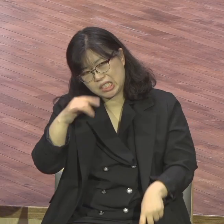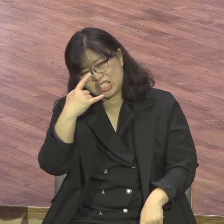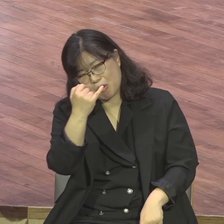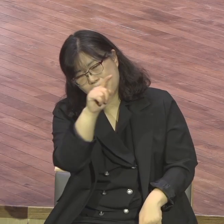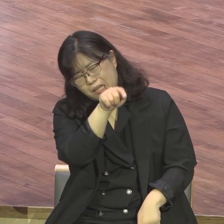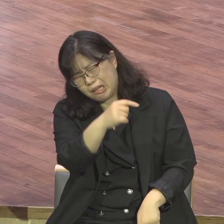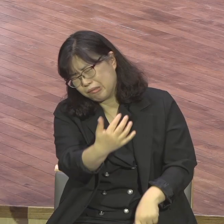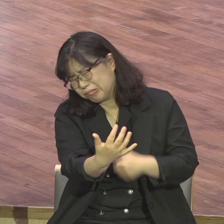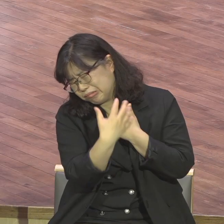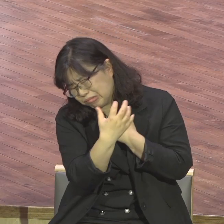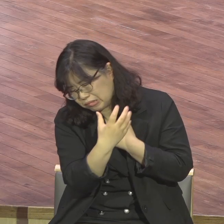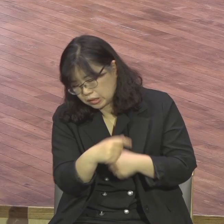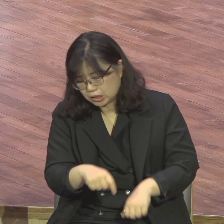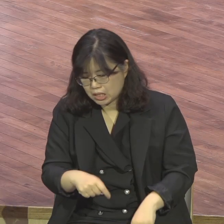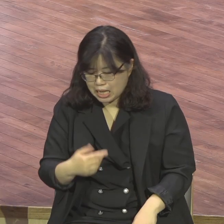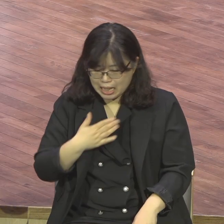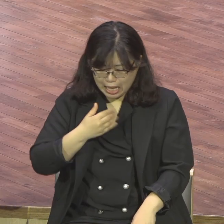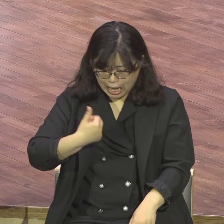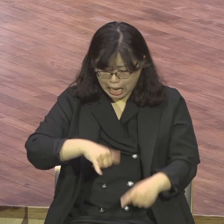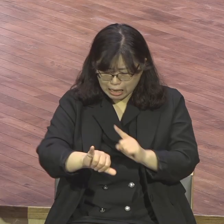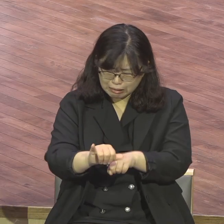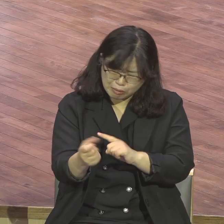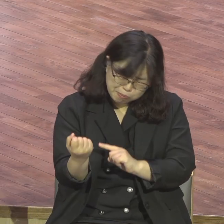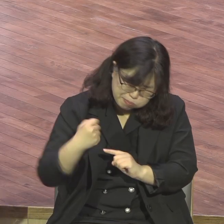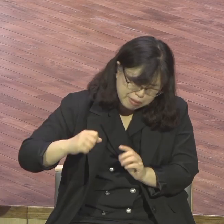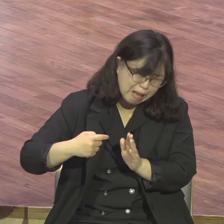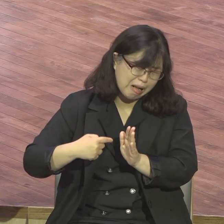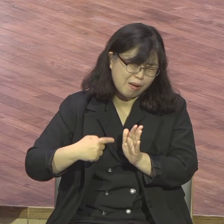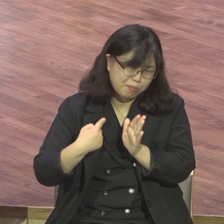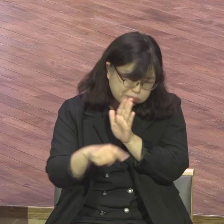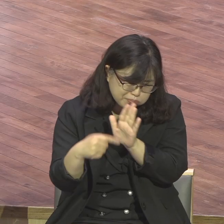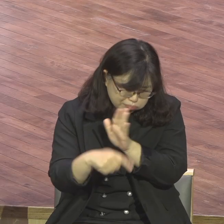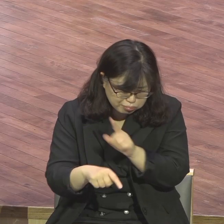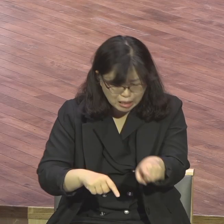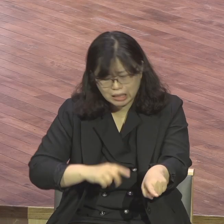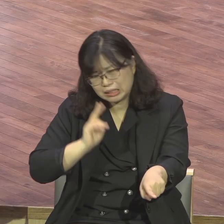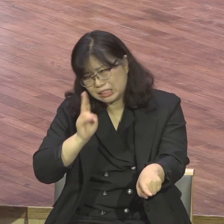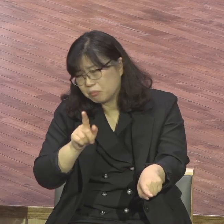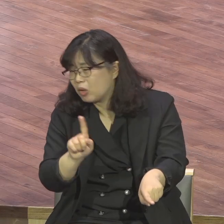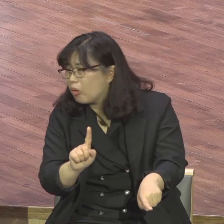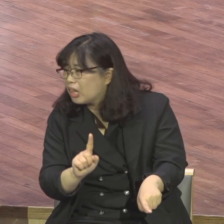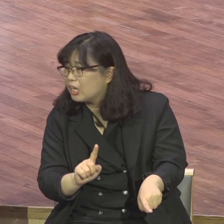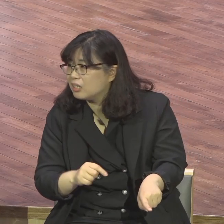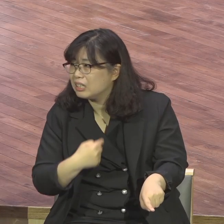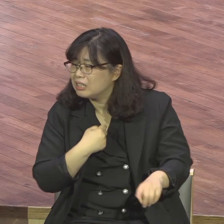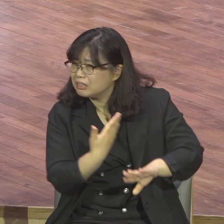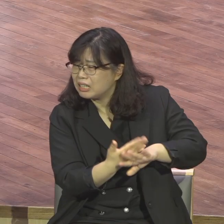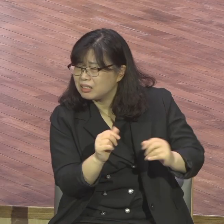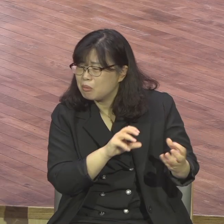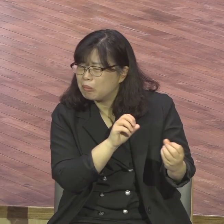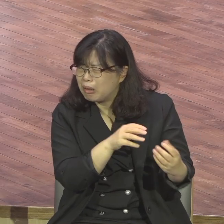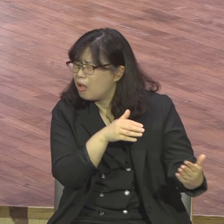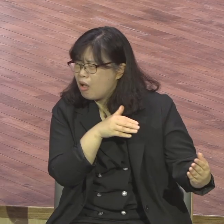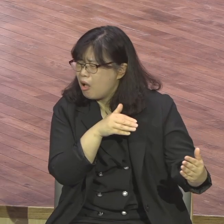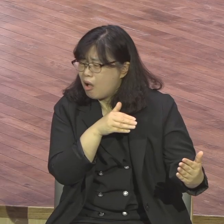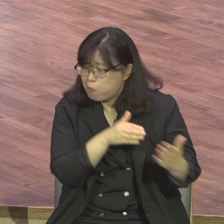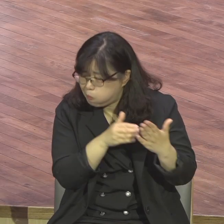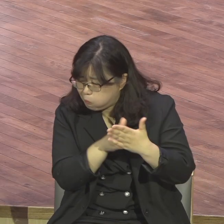그렇습니까 나는 몸이 안 좋아 나는 너무 하는 것보다 불통이 안 돼 그렇습니까 이런 거 저런 거